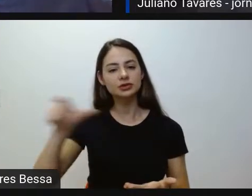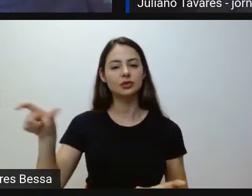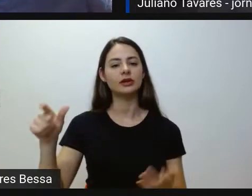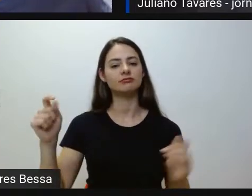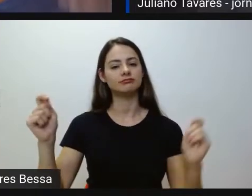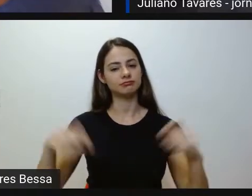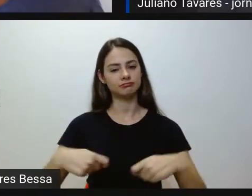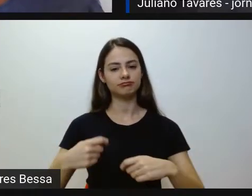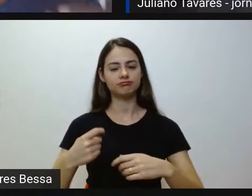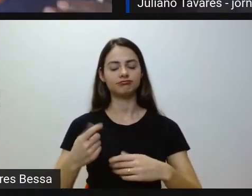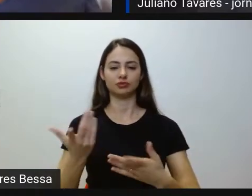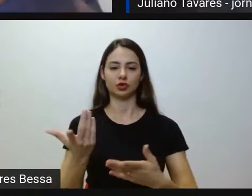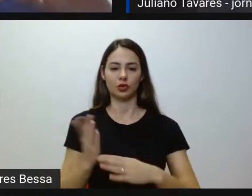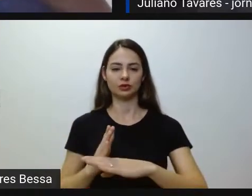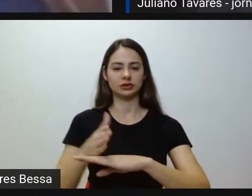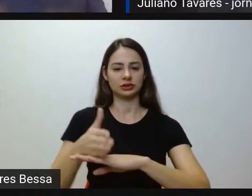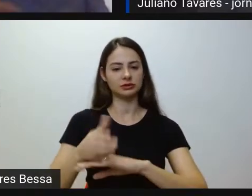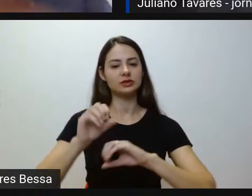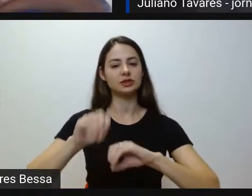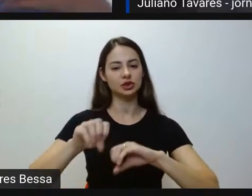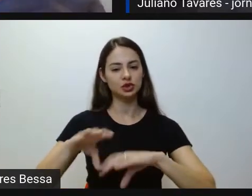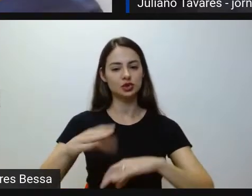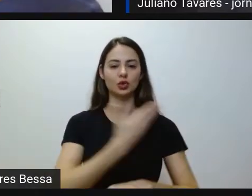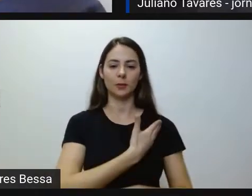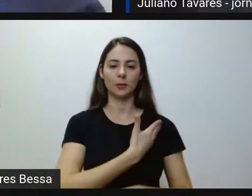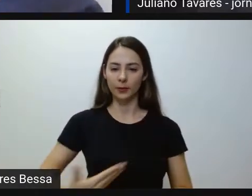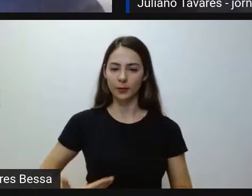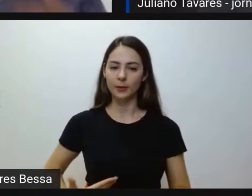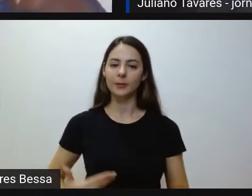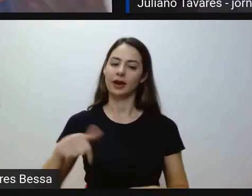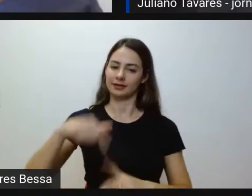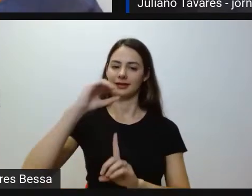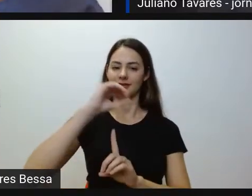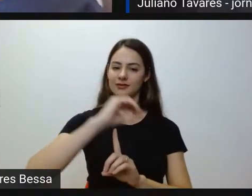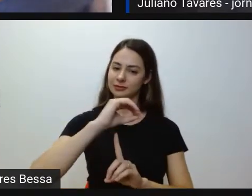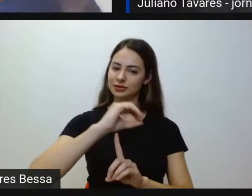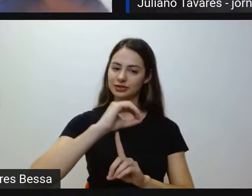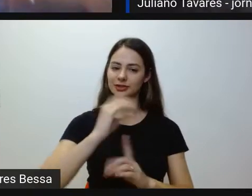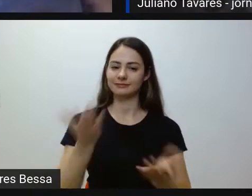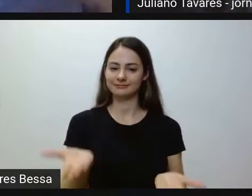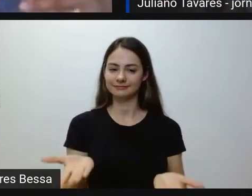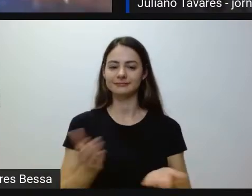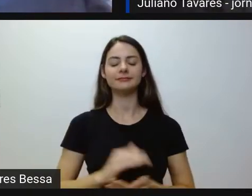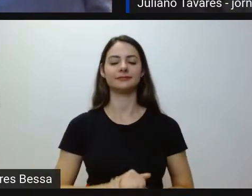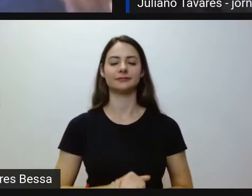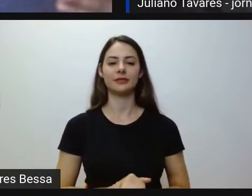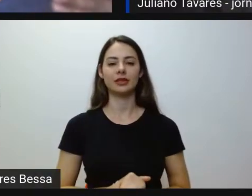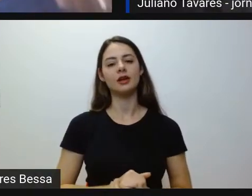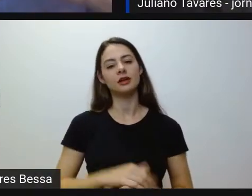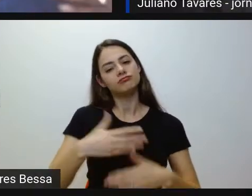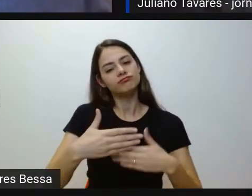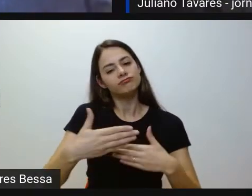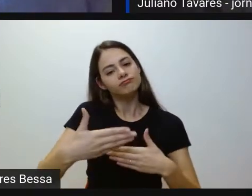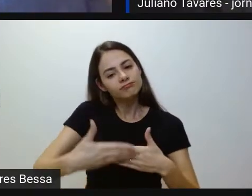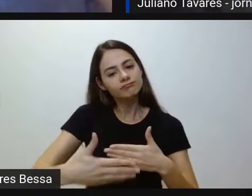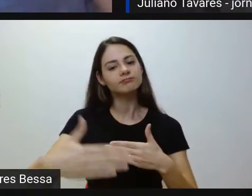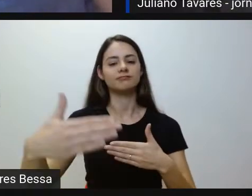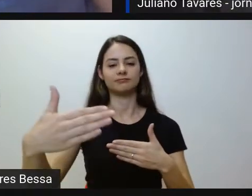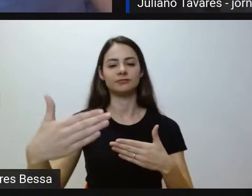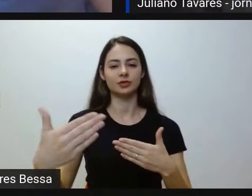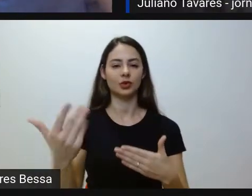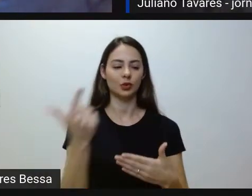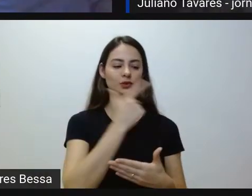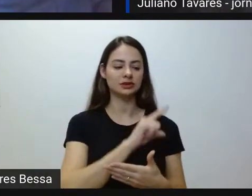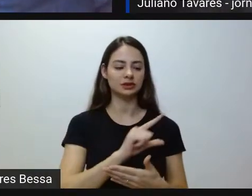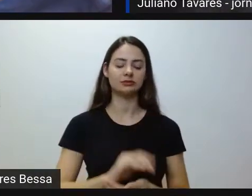possam ingressar no ensino público, no caso, no nosso Instituto Federal, no nosso IFMG, e a partir daí, dadas